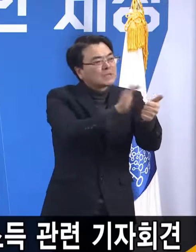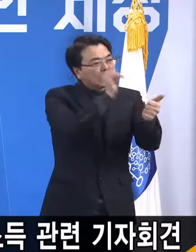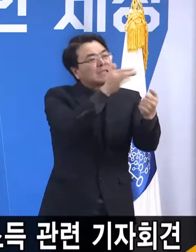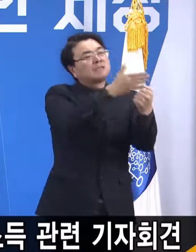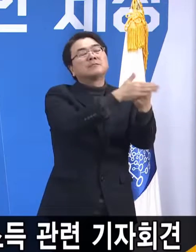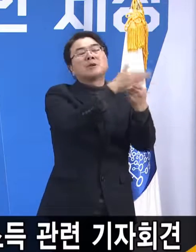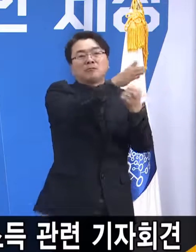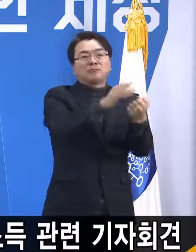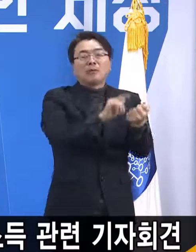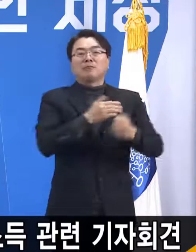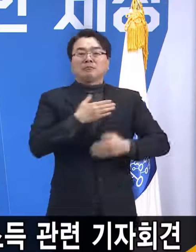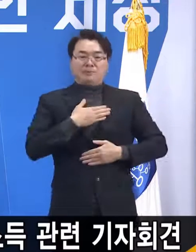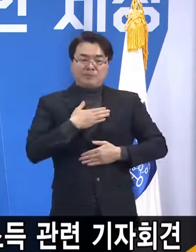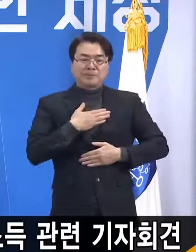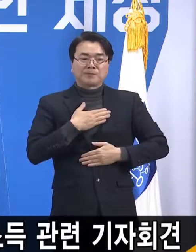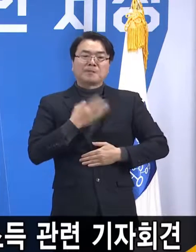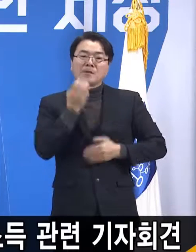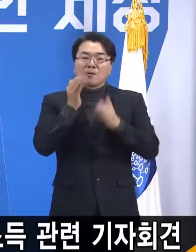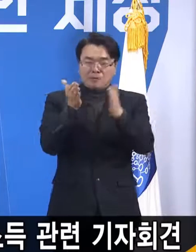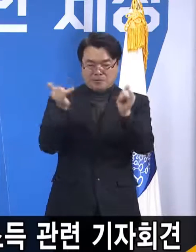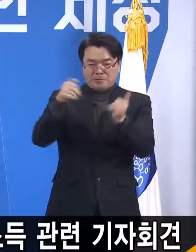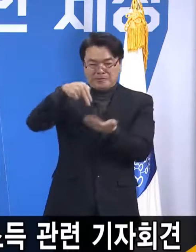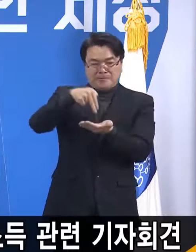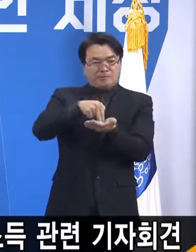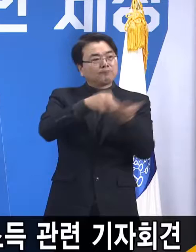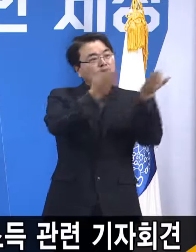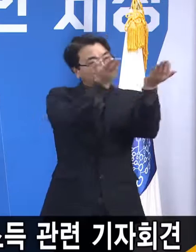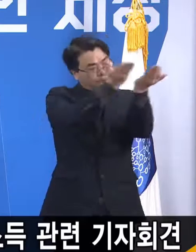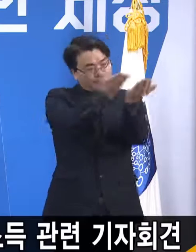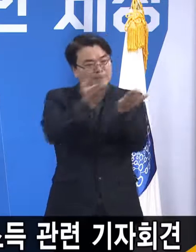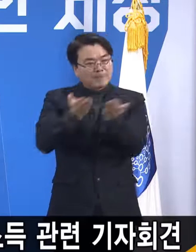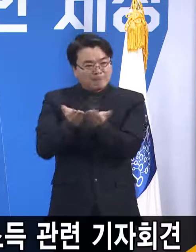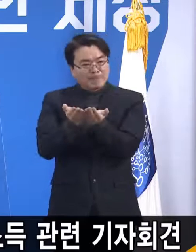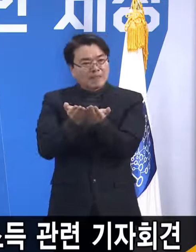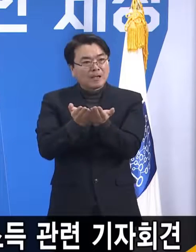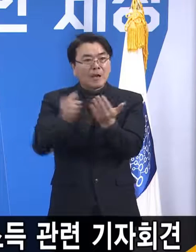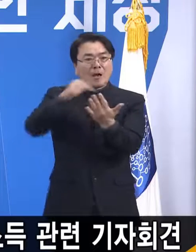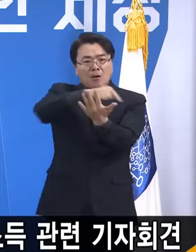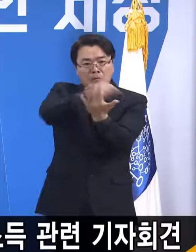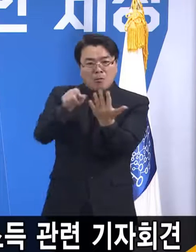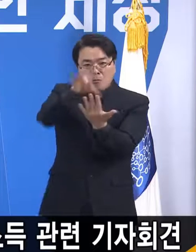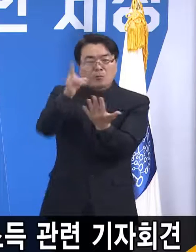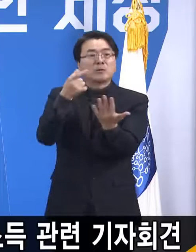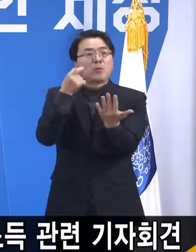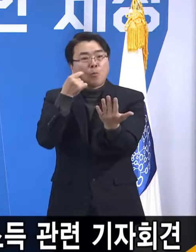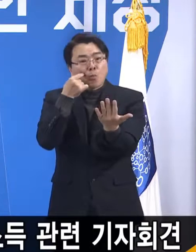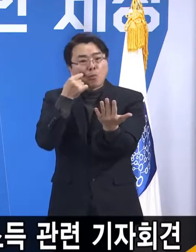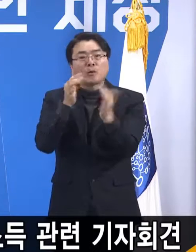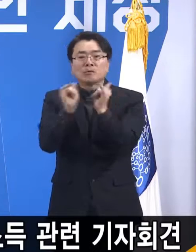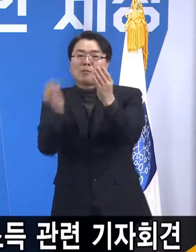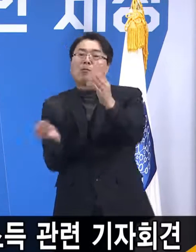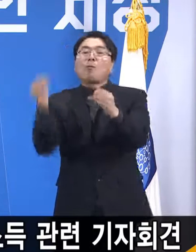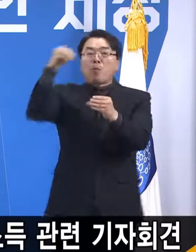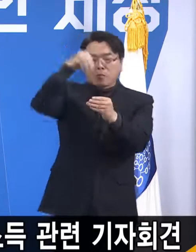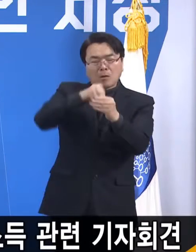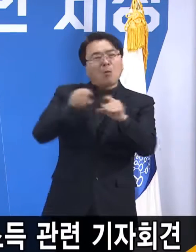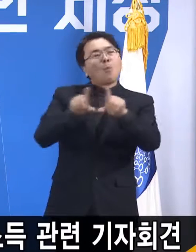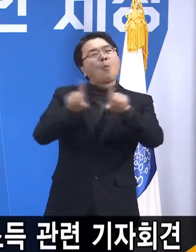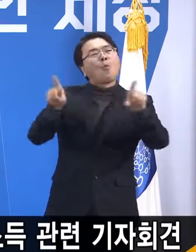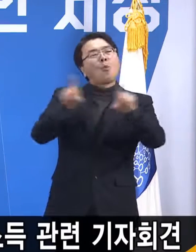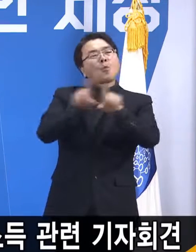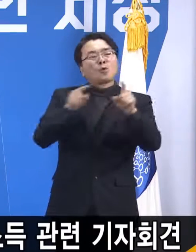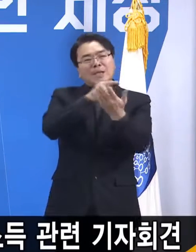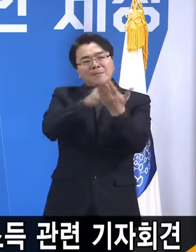저희는 그에 맞추어서 선별되지 못한 사람을 포함한 일반적인 피해를 입은